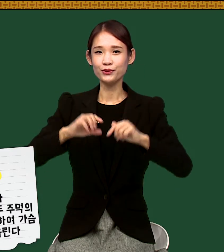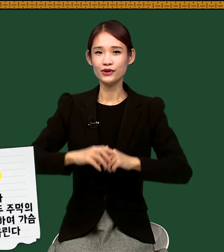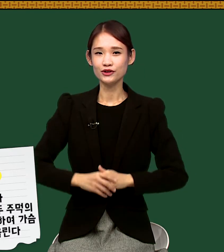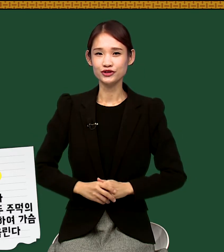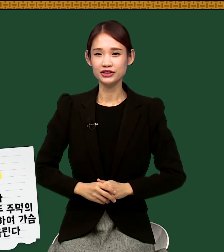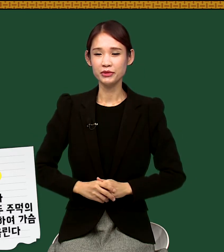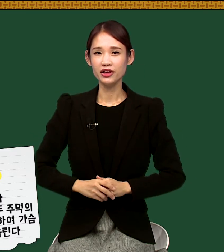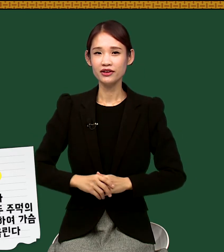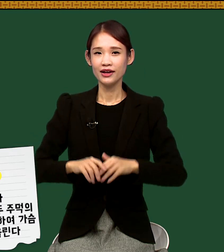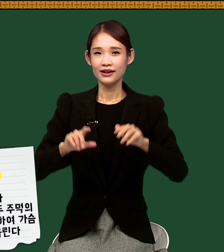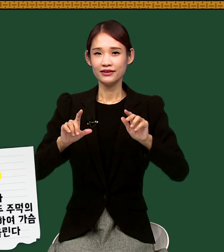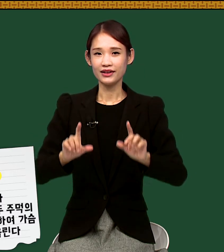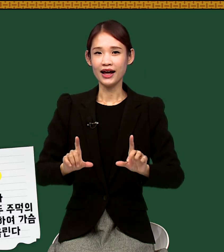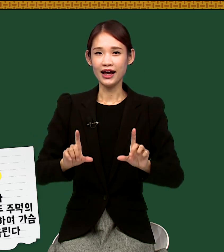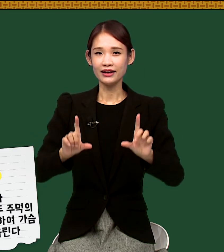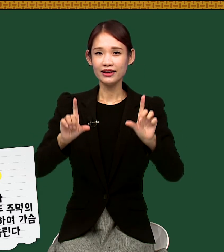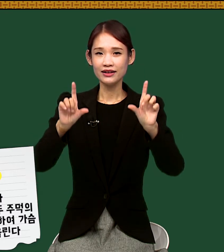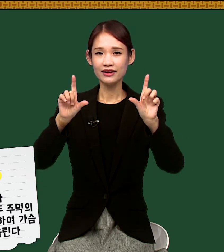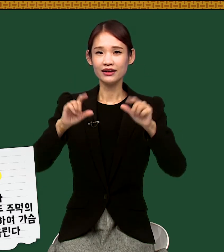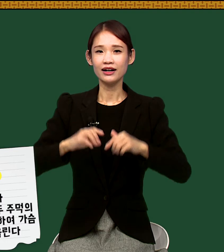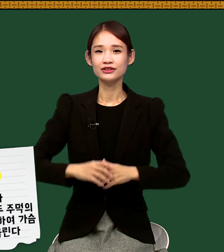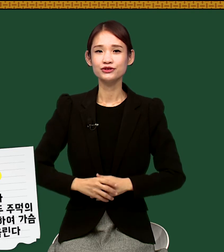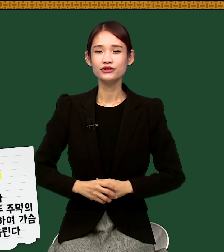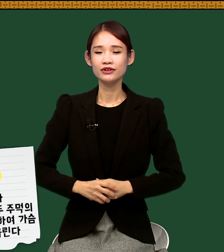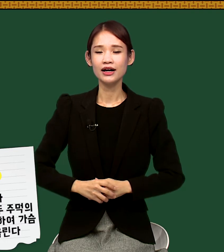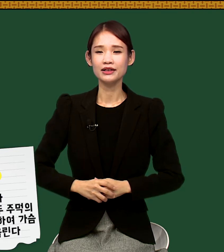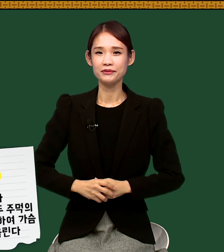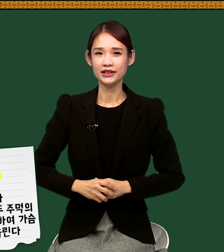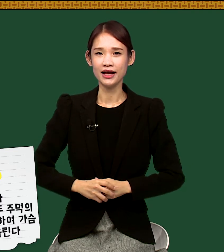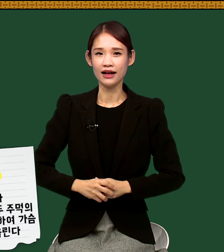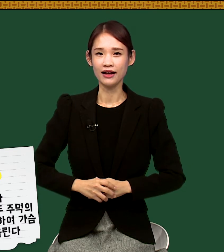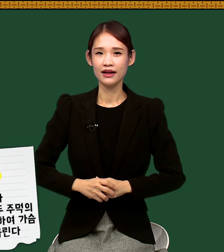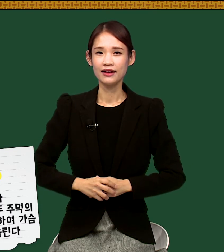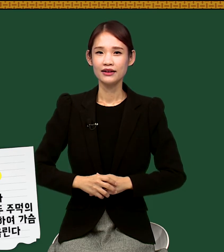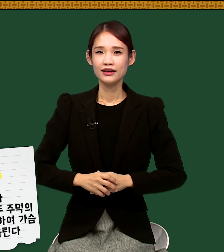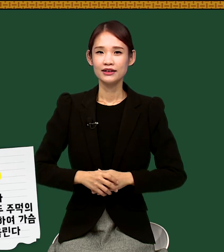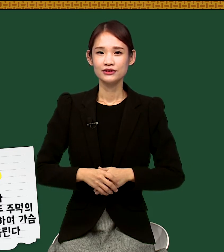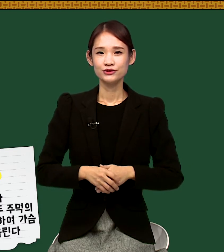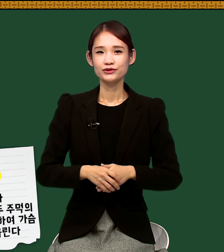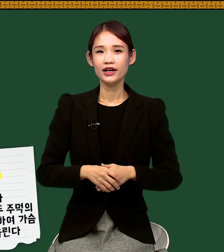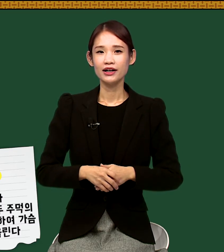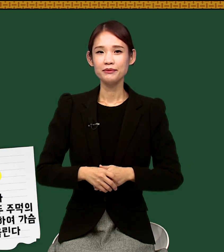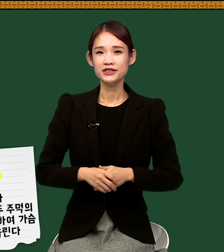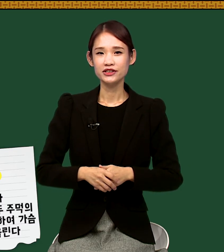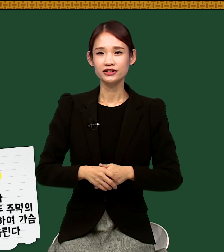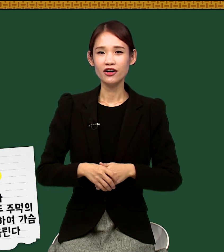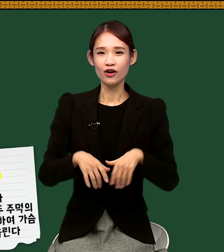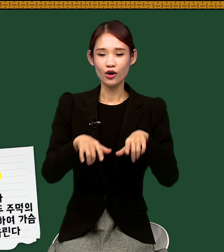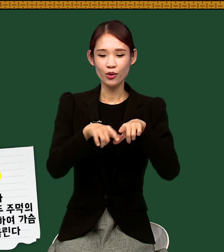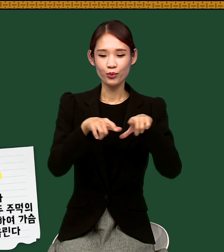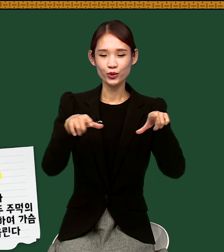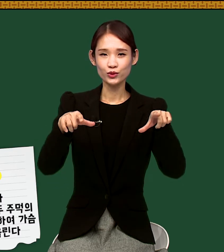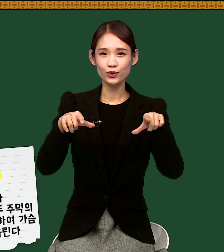올려주시면 날일이라는 수어가 됩니다. 두 개를 합치셔서 보통,